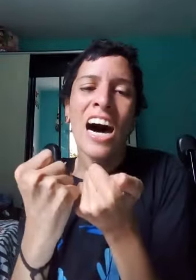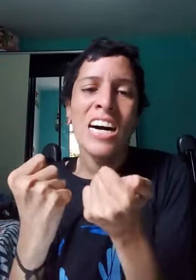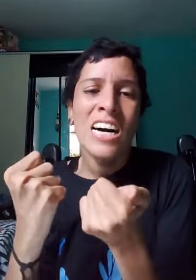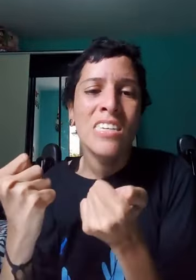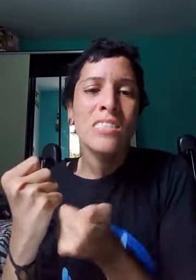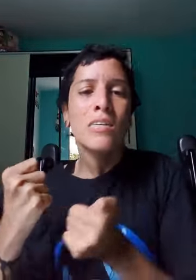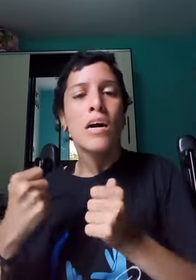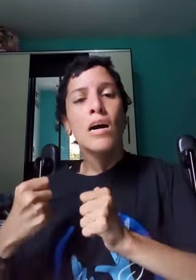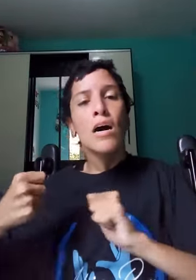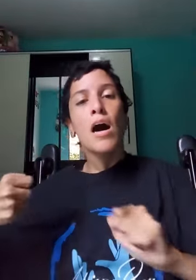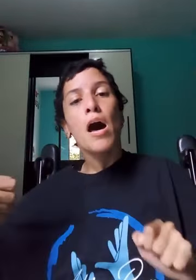Vem,